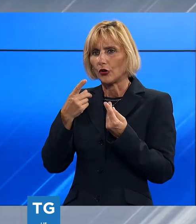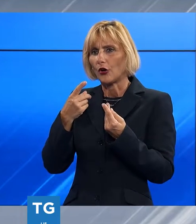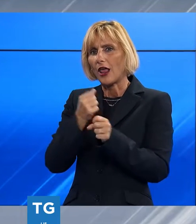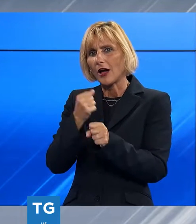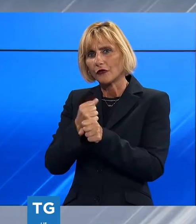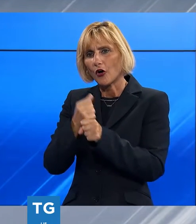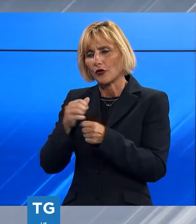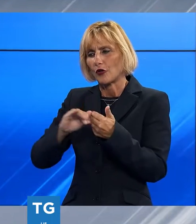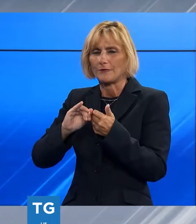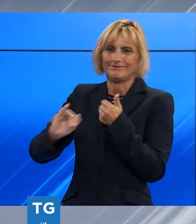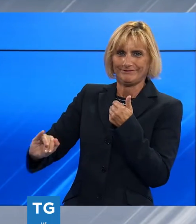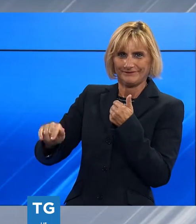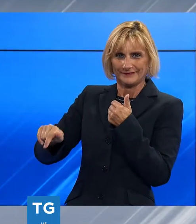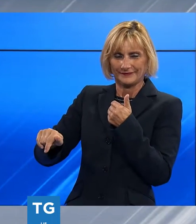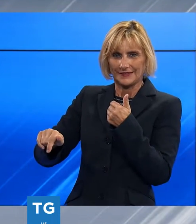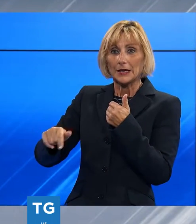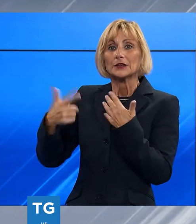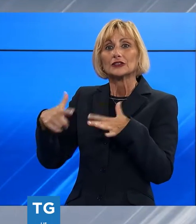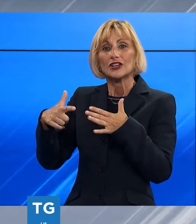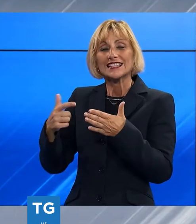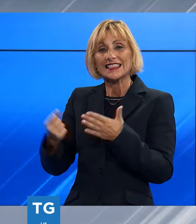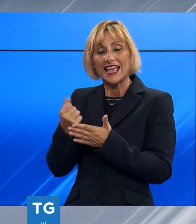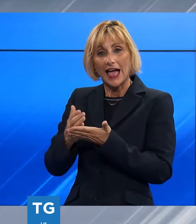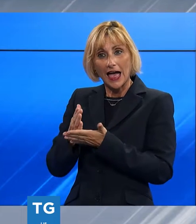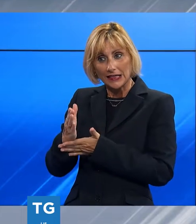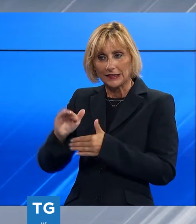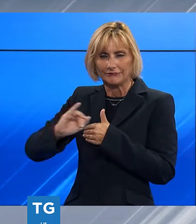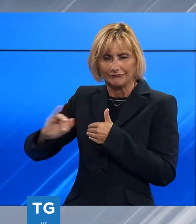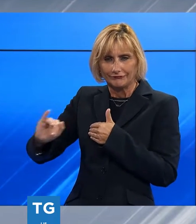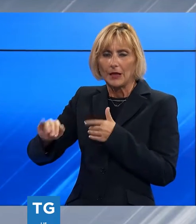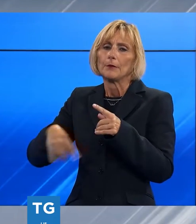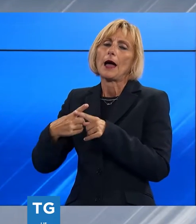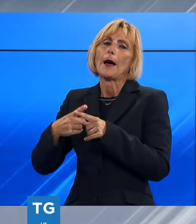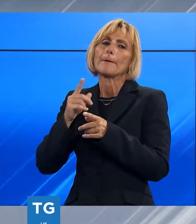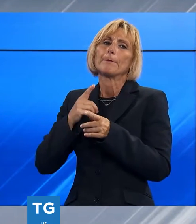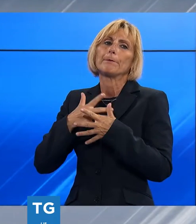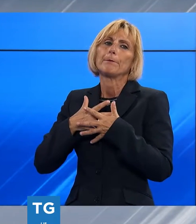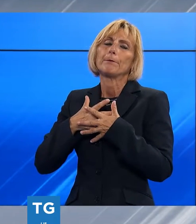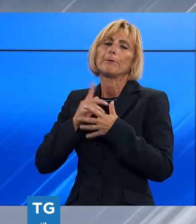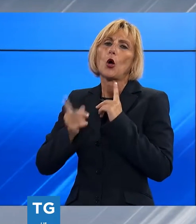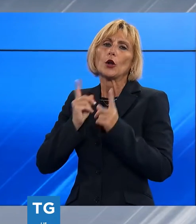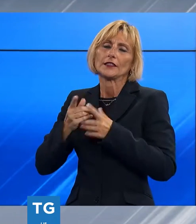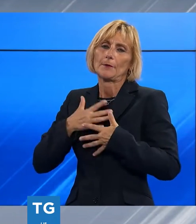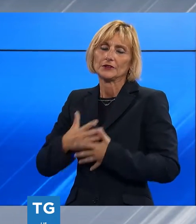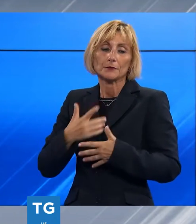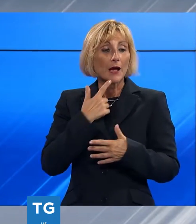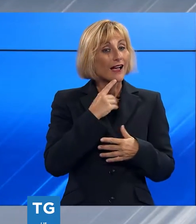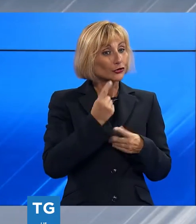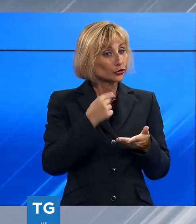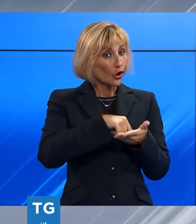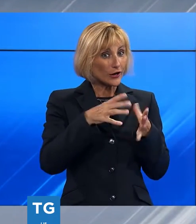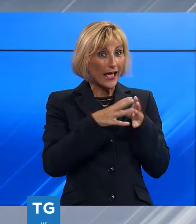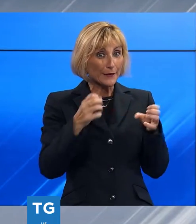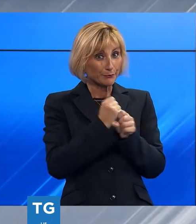messo in secondo piano in questi 17 anni. Dopodiché la politica è una passione. Insomma torno a fare l'imprenditore. Torno a fare l'imprenditore. Dopodiché la politica è una